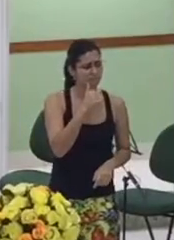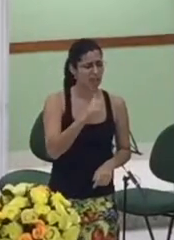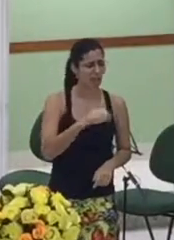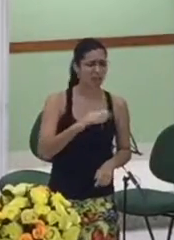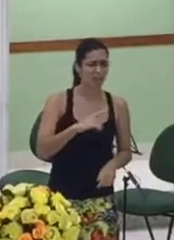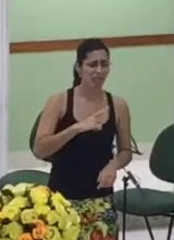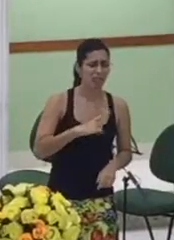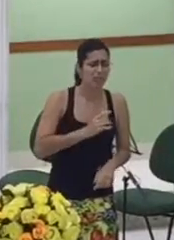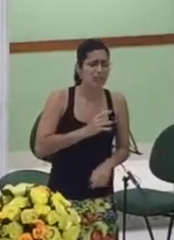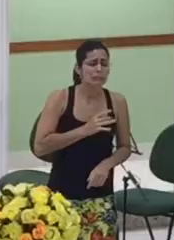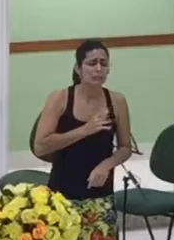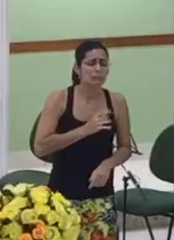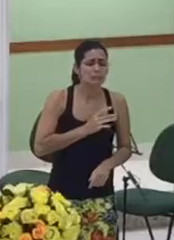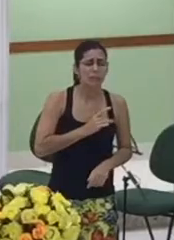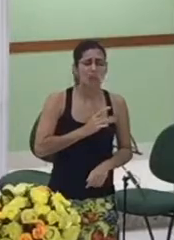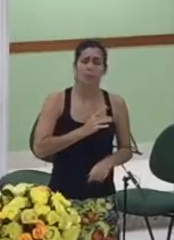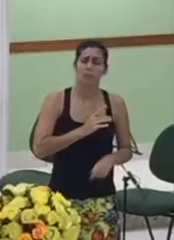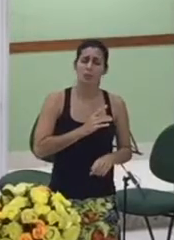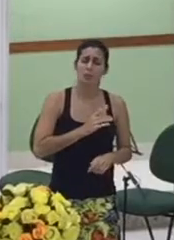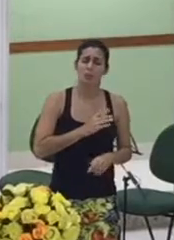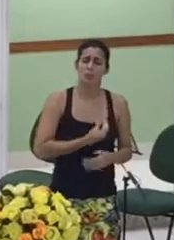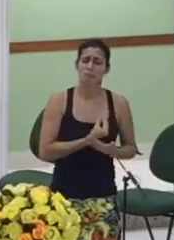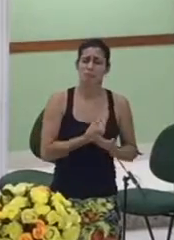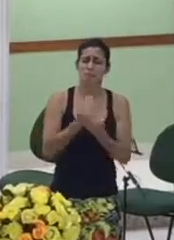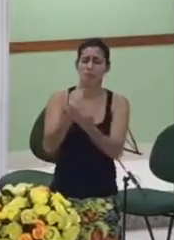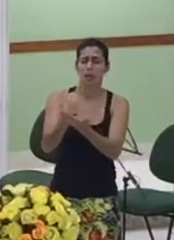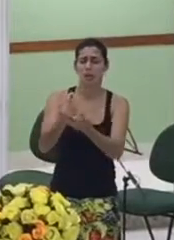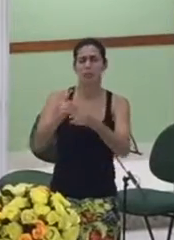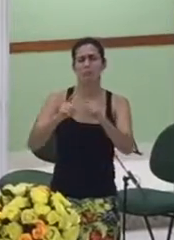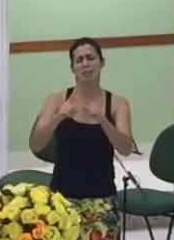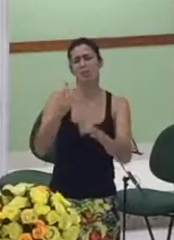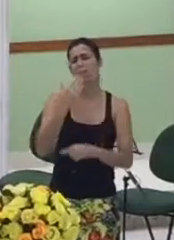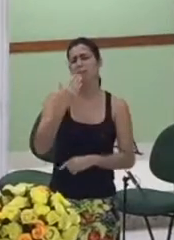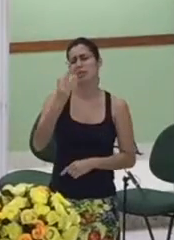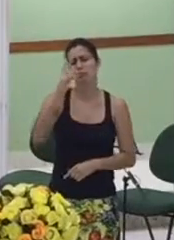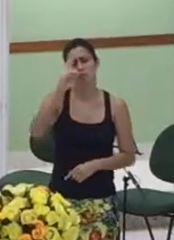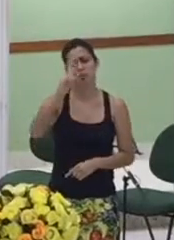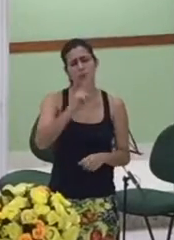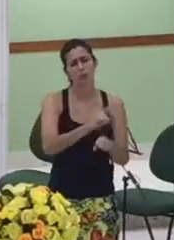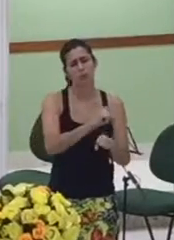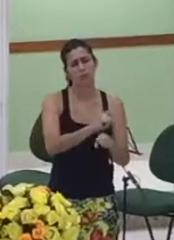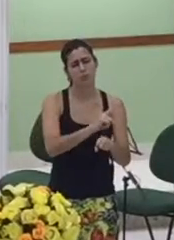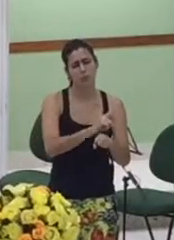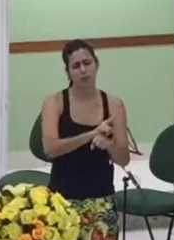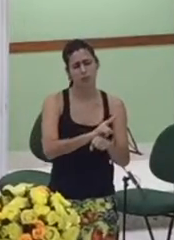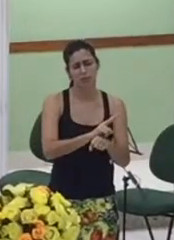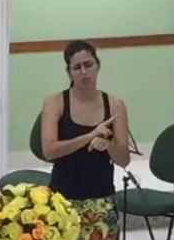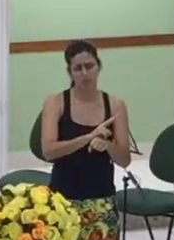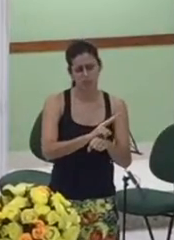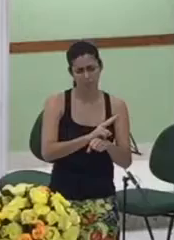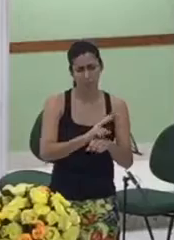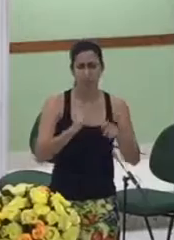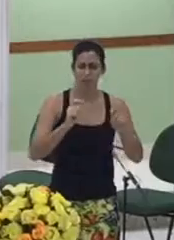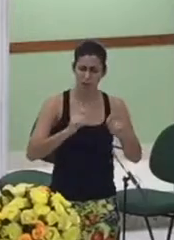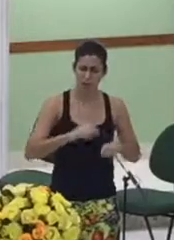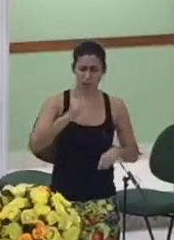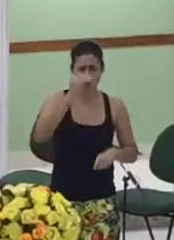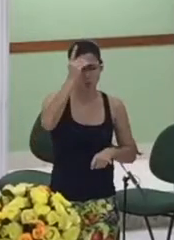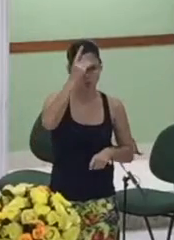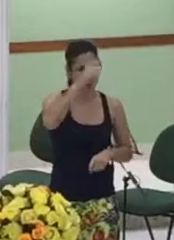ser usadas por ti na tua obra nós rogamos assim senhor uma bênção de flor especial sobre as